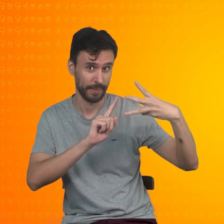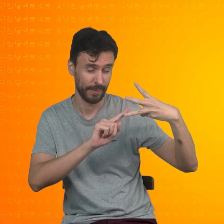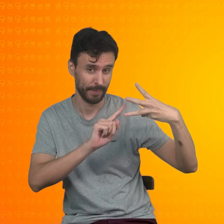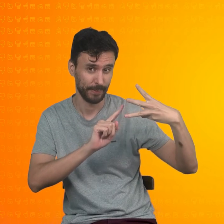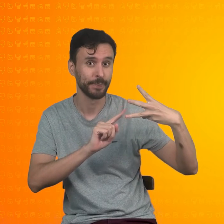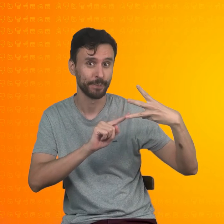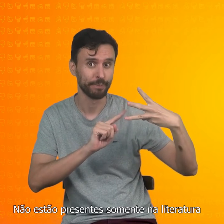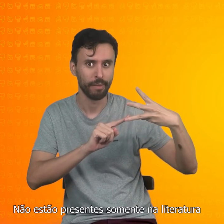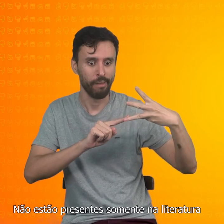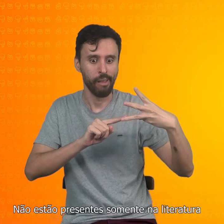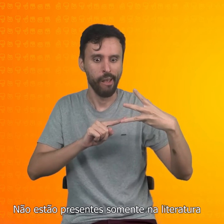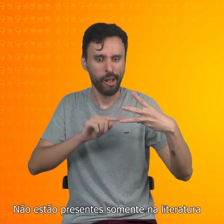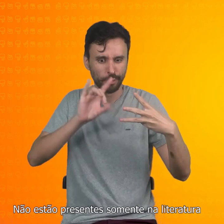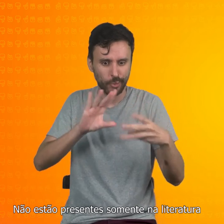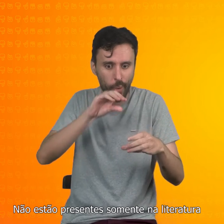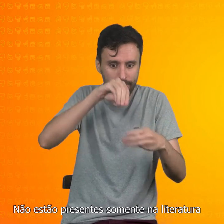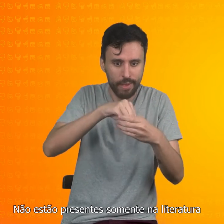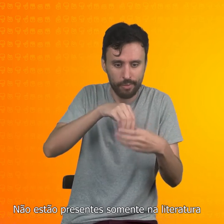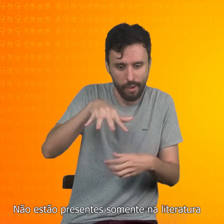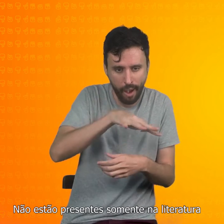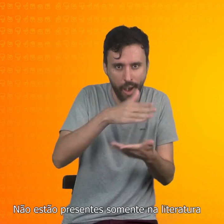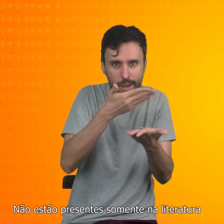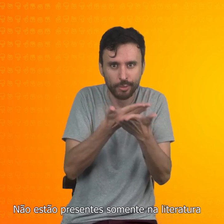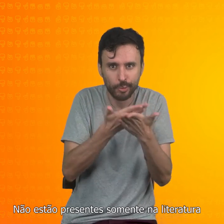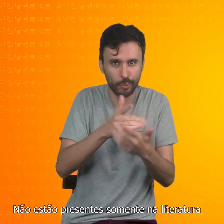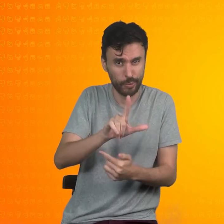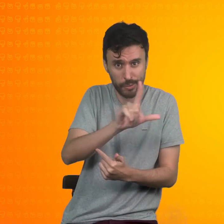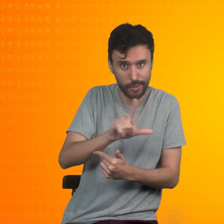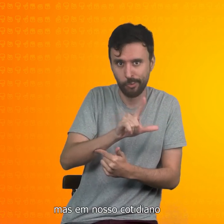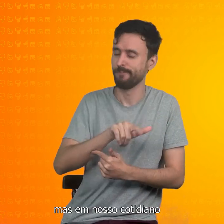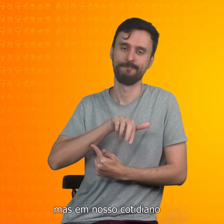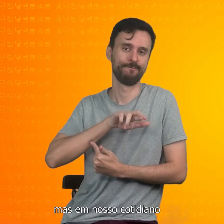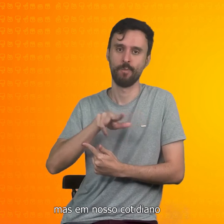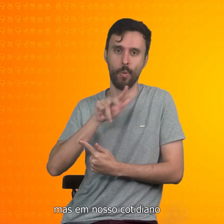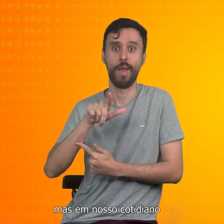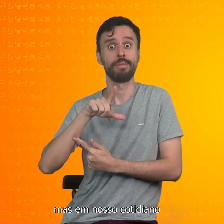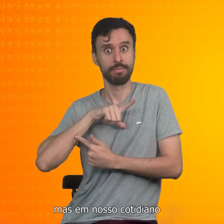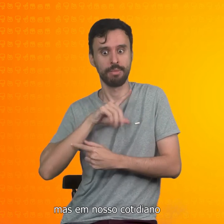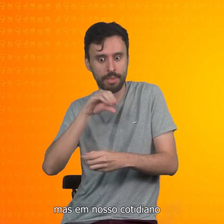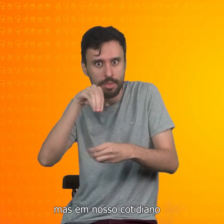Não estão presentes somente na literatura, mas em nosso cotidiano.